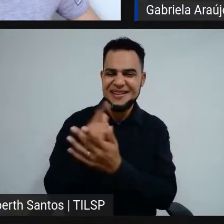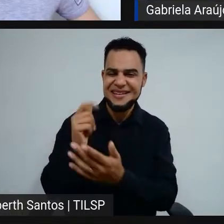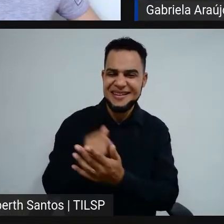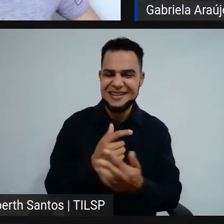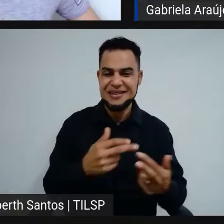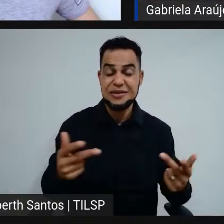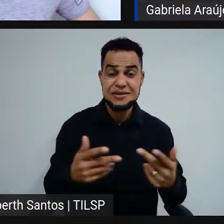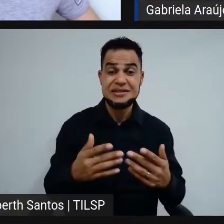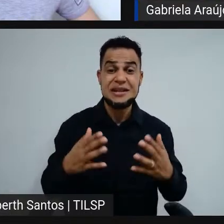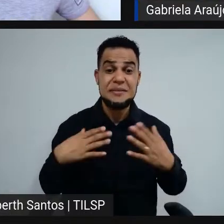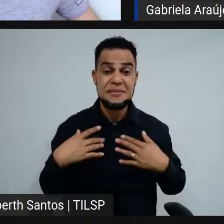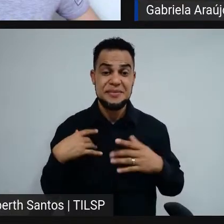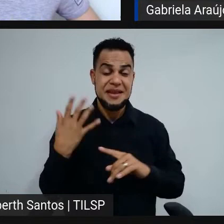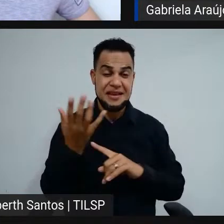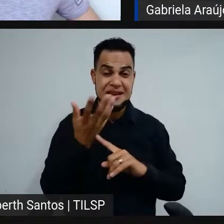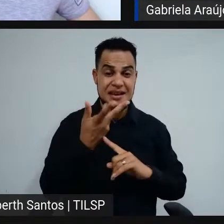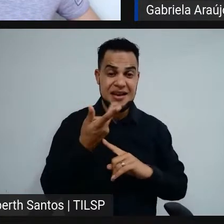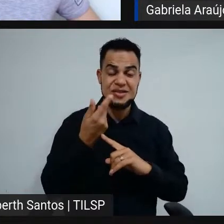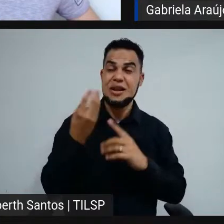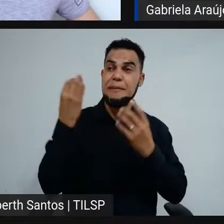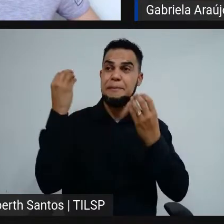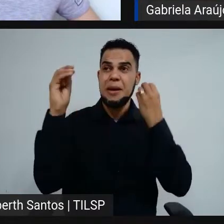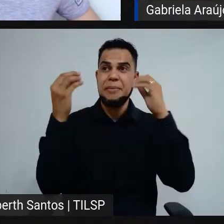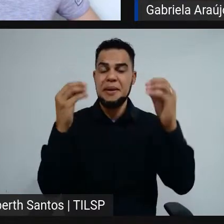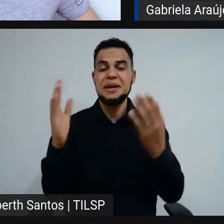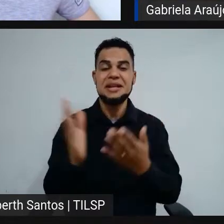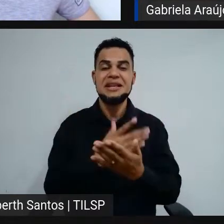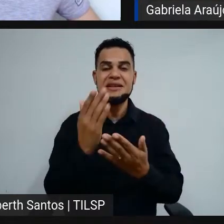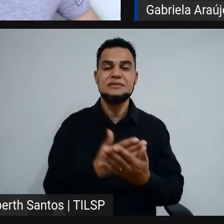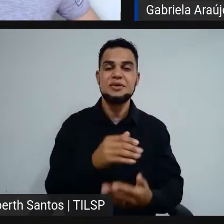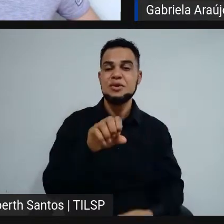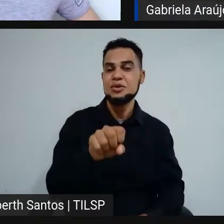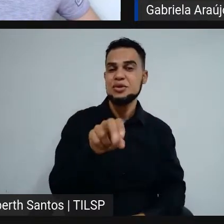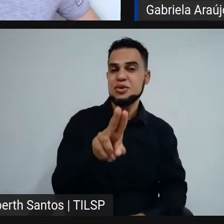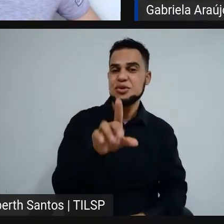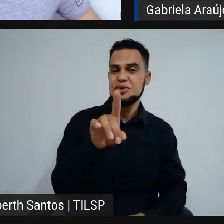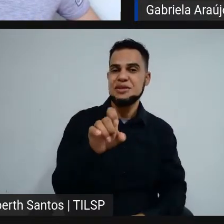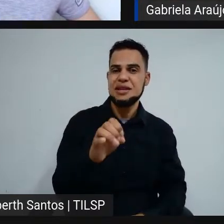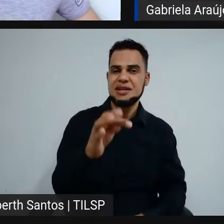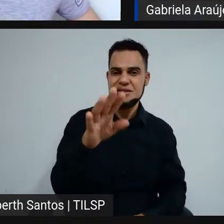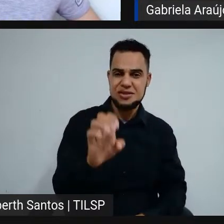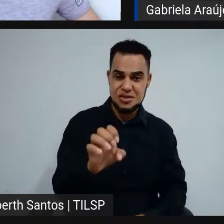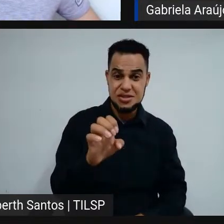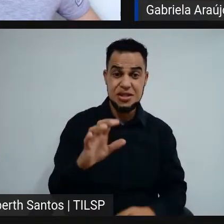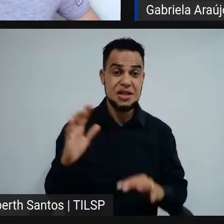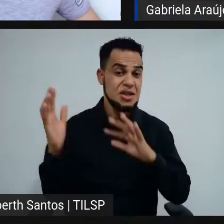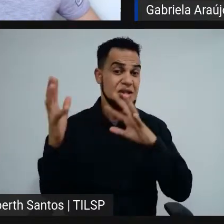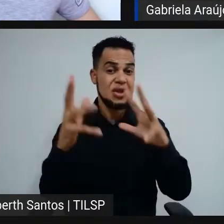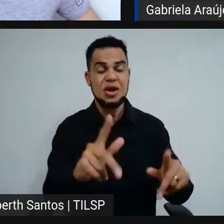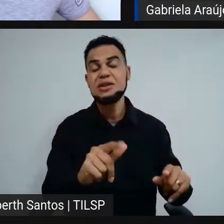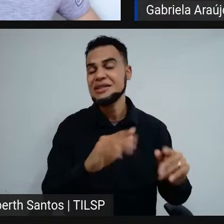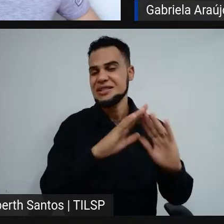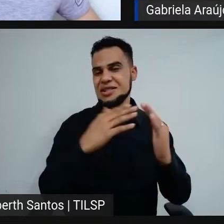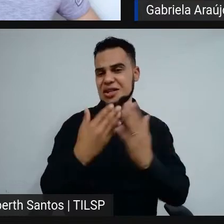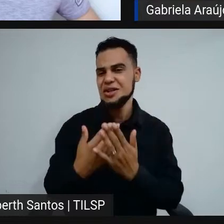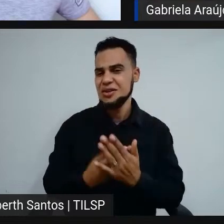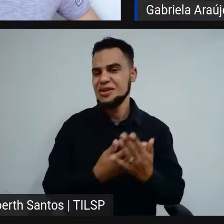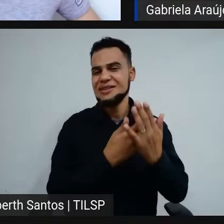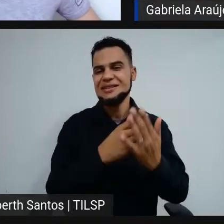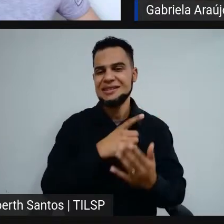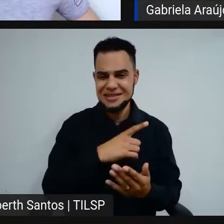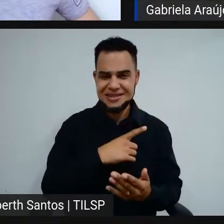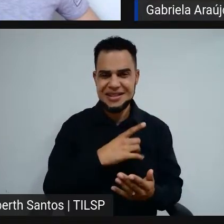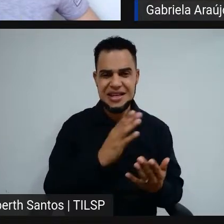minha arte ela está estampada nos livros do Sudeste, ou seja, todas as escolas que tiverem um livro de linguagens, a arte é a minha.